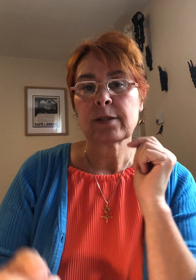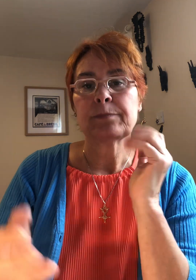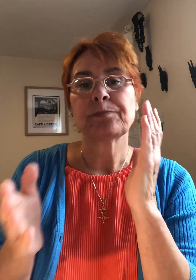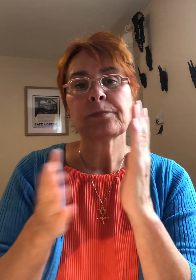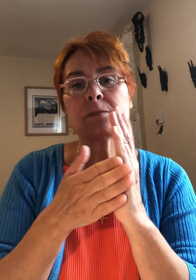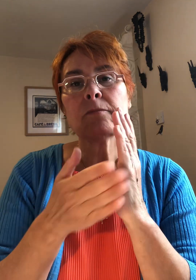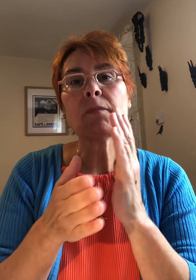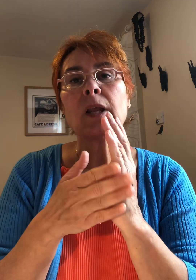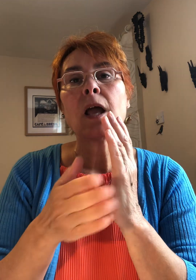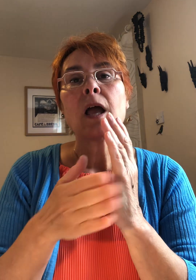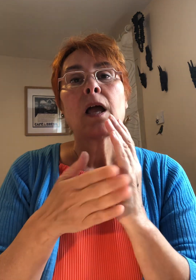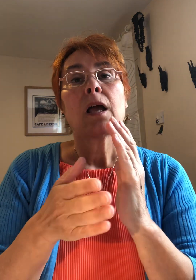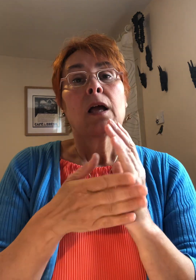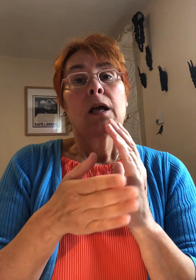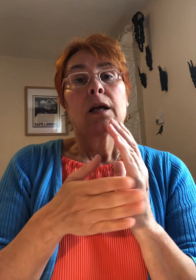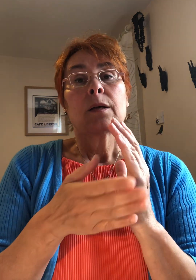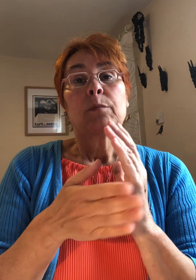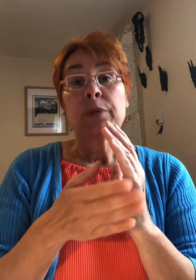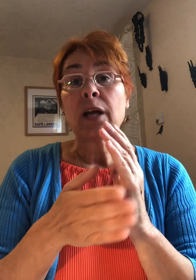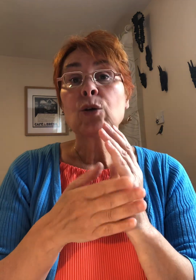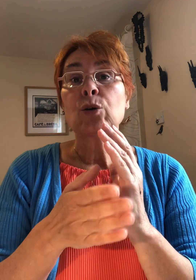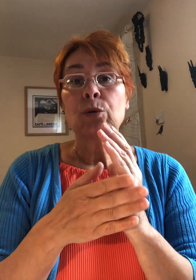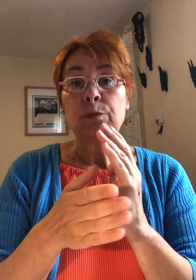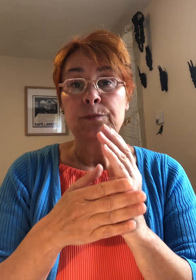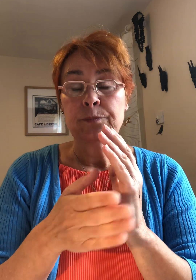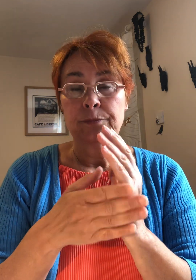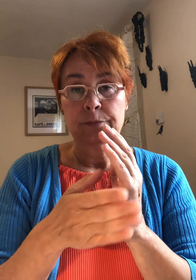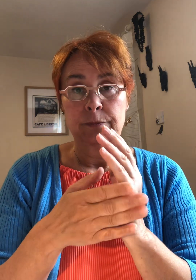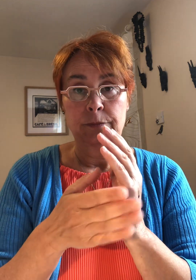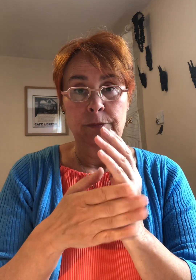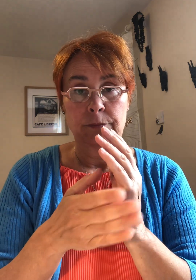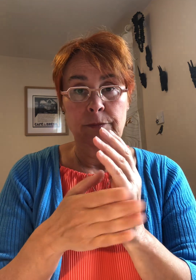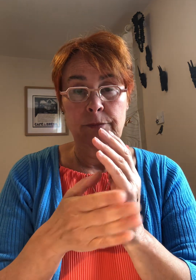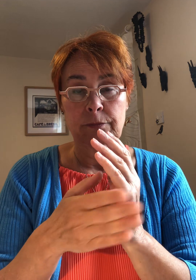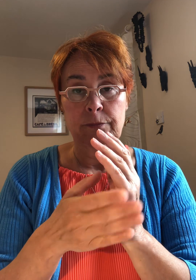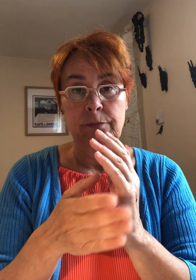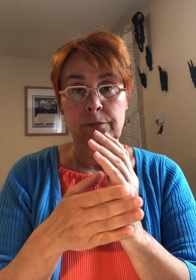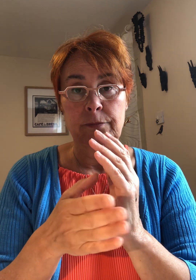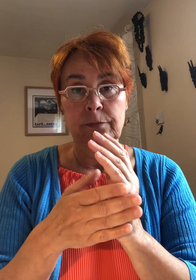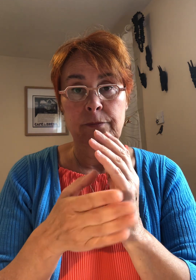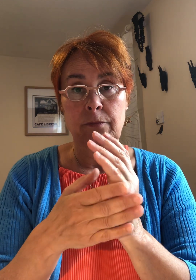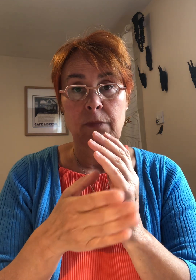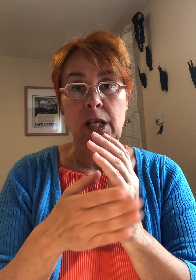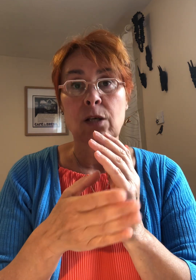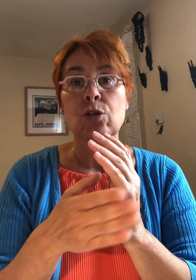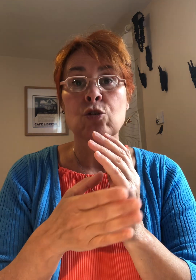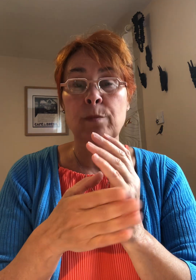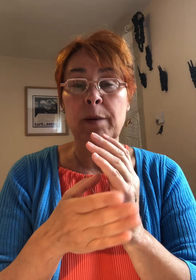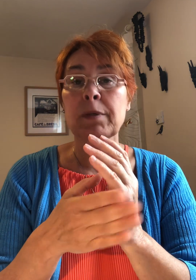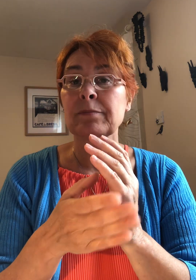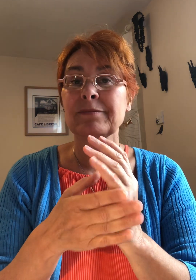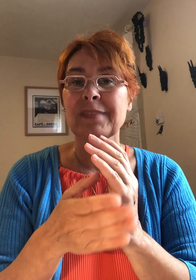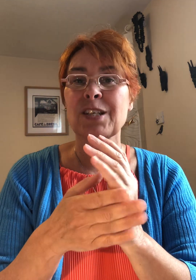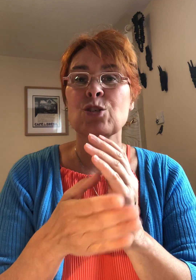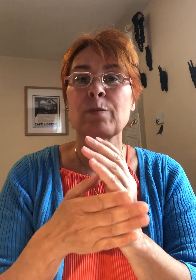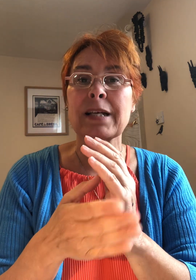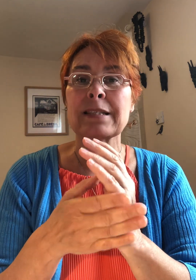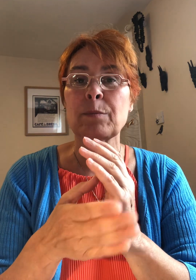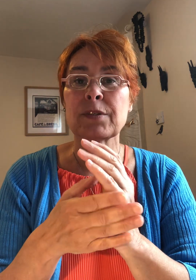bien que je m'aime et je m'accepte